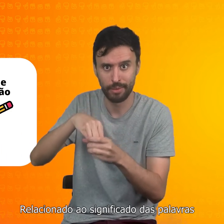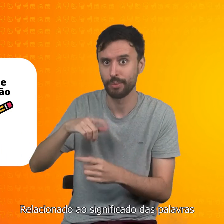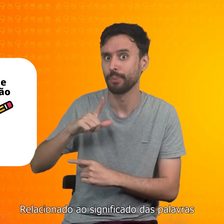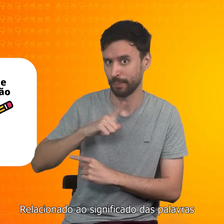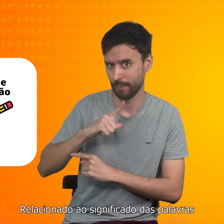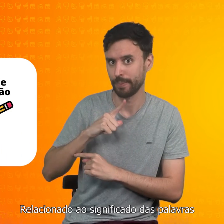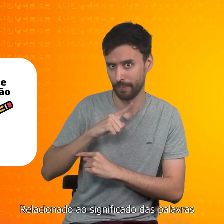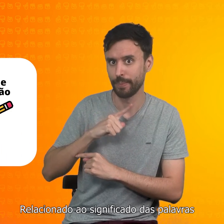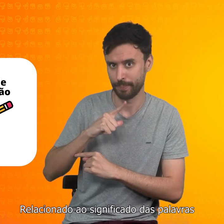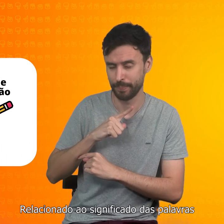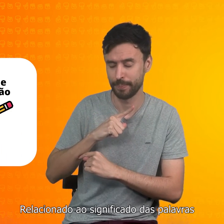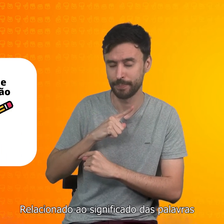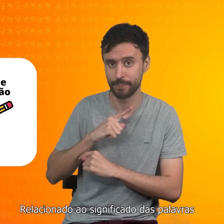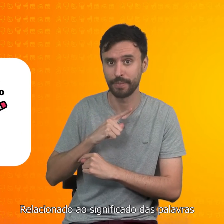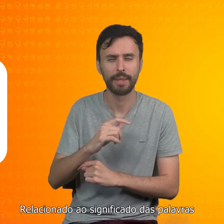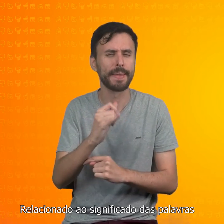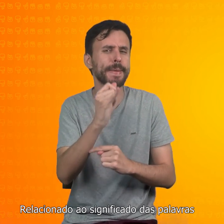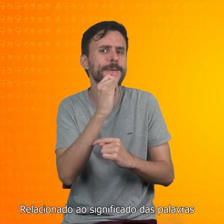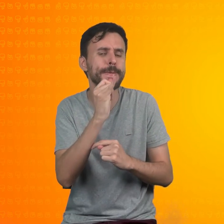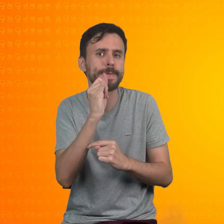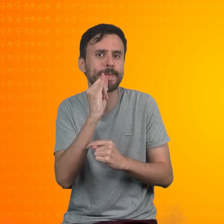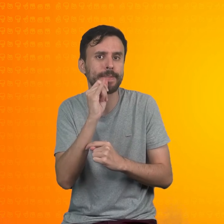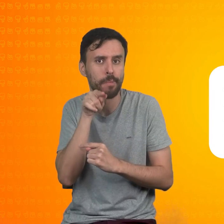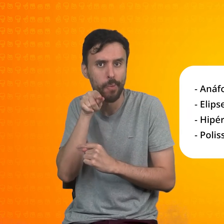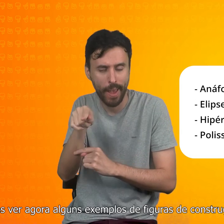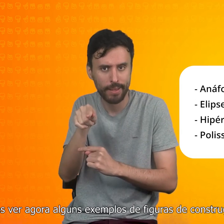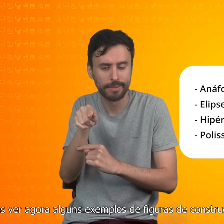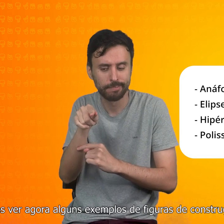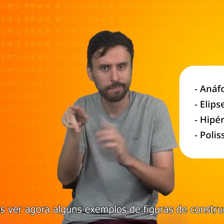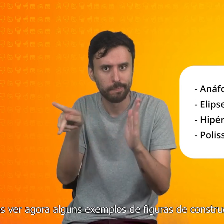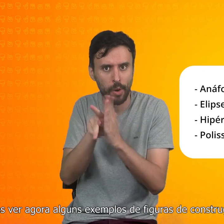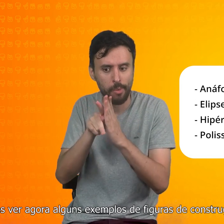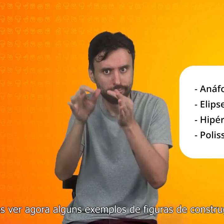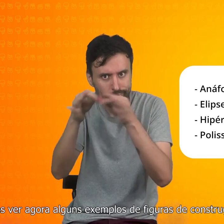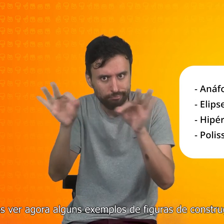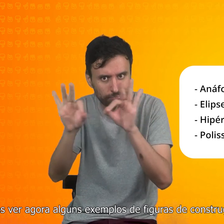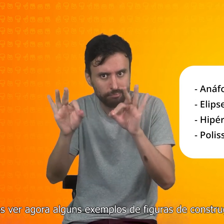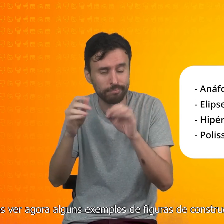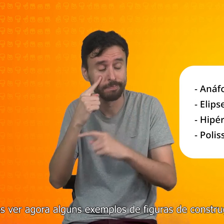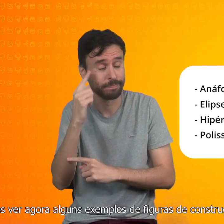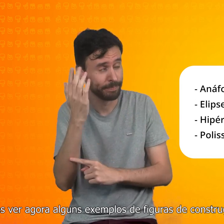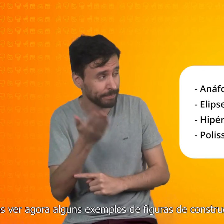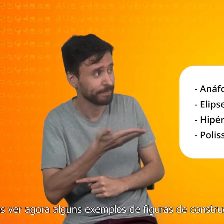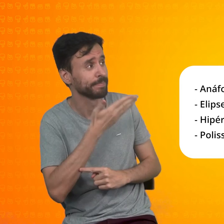relacionado ao significado das palavras. Vamos ver agora alguns exemplos de figuras de construção.